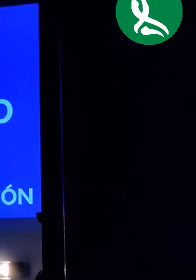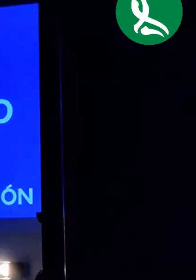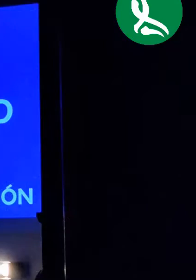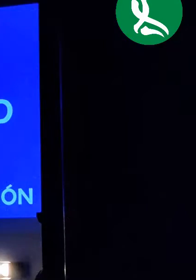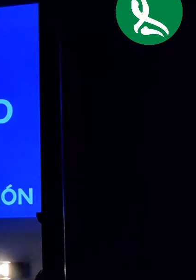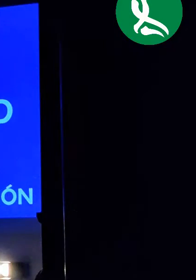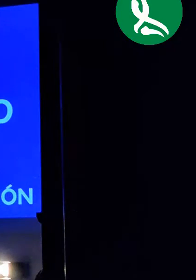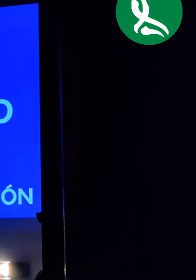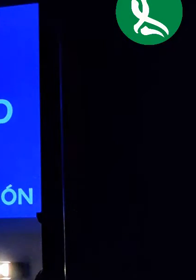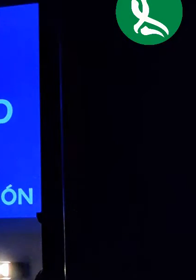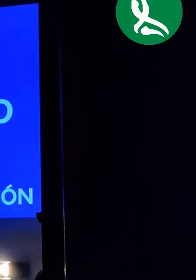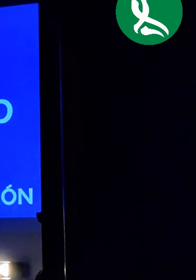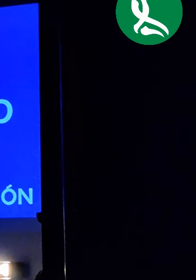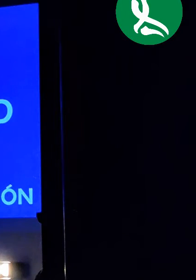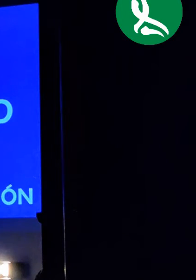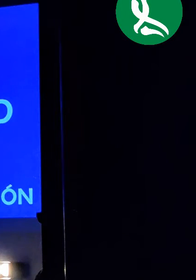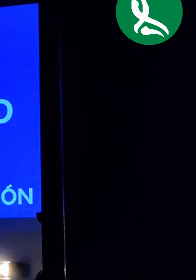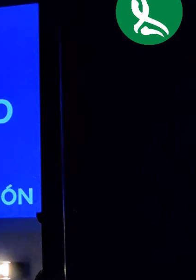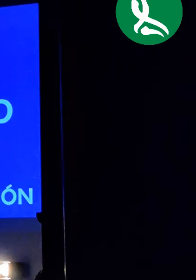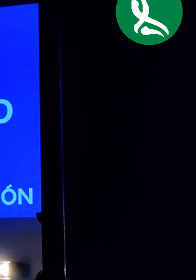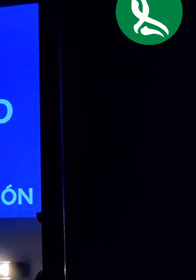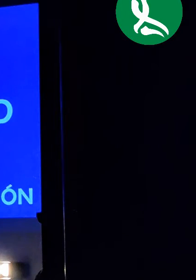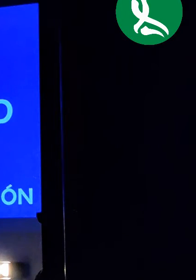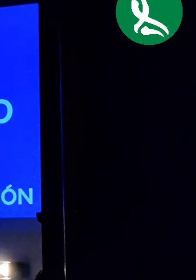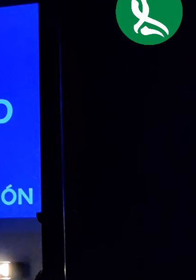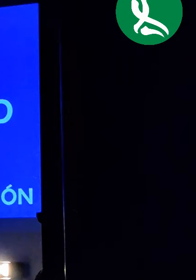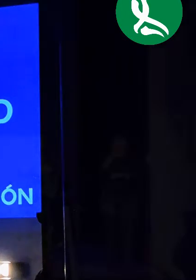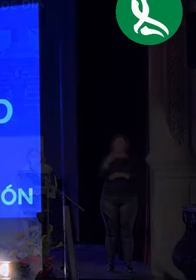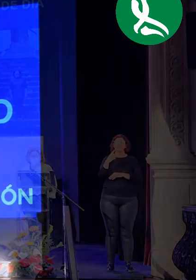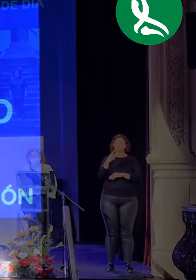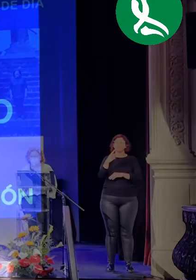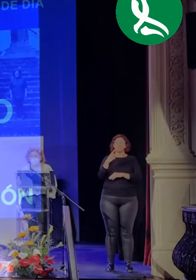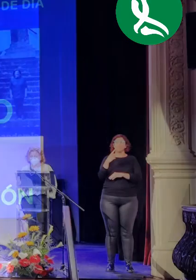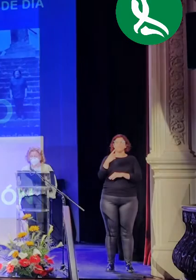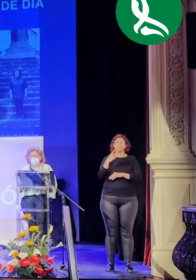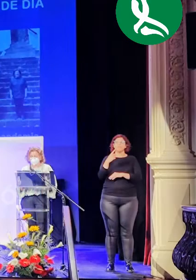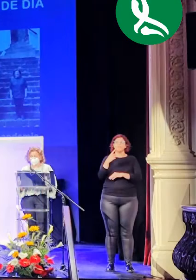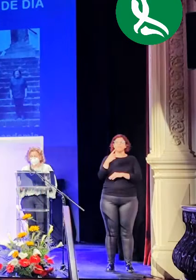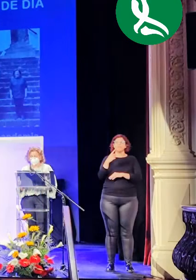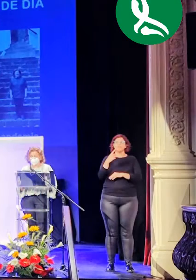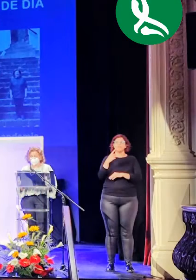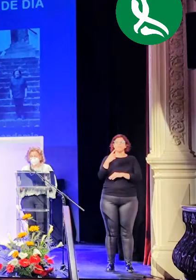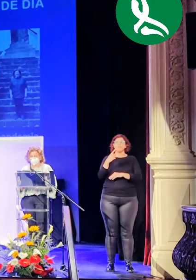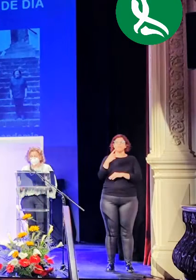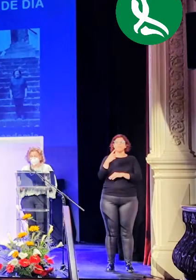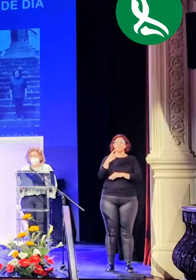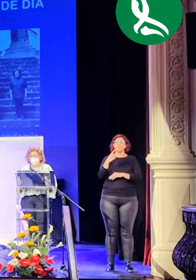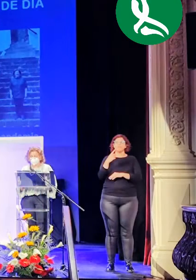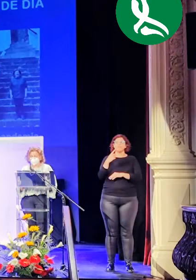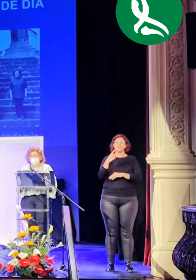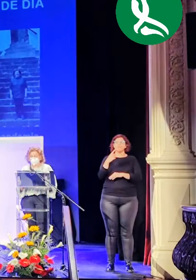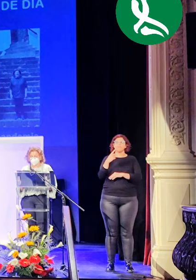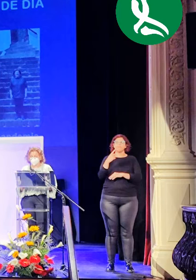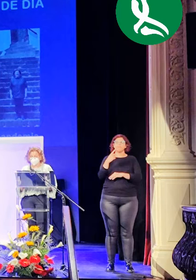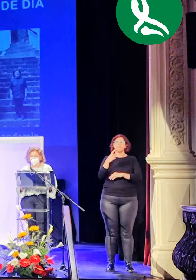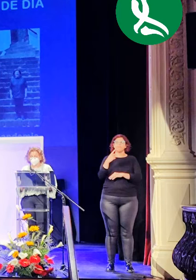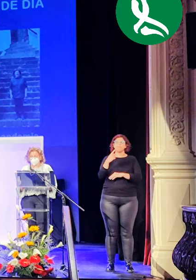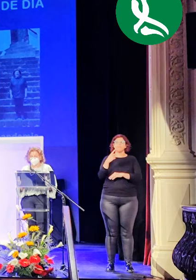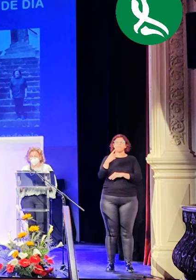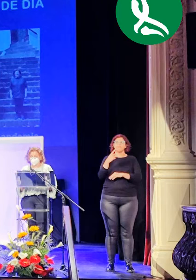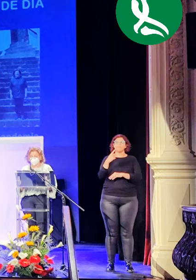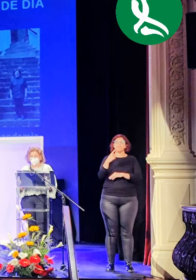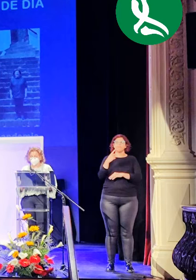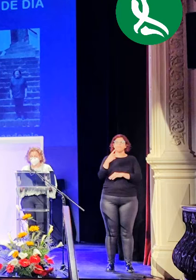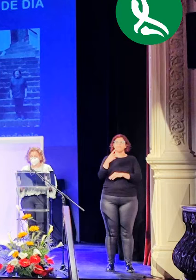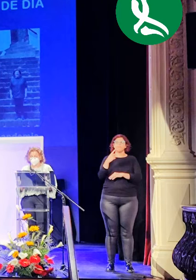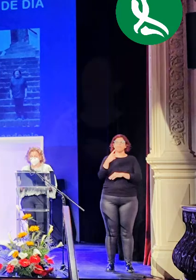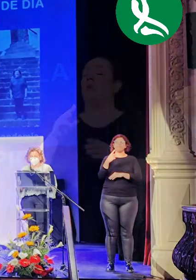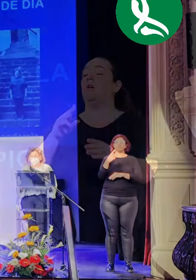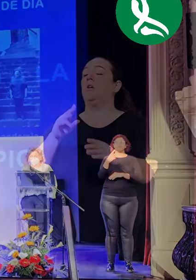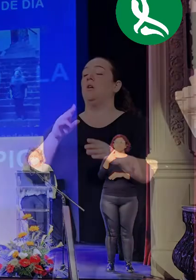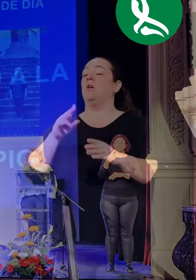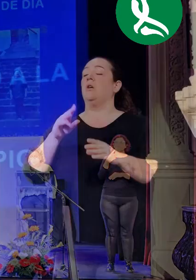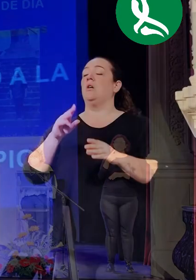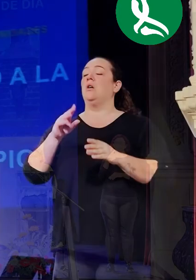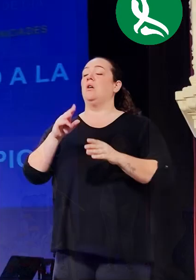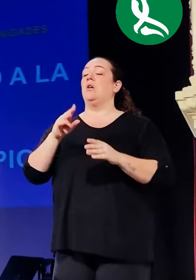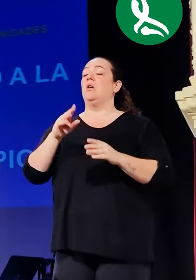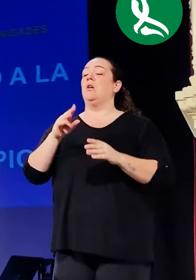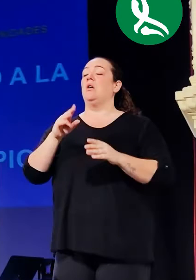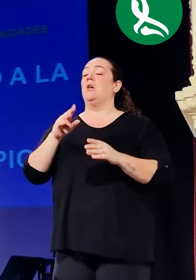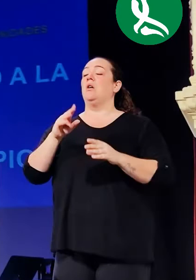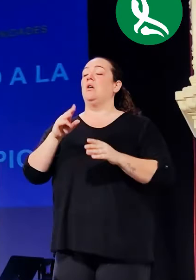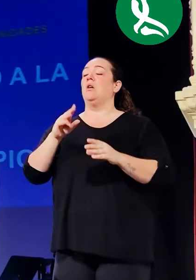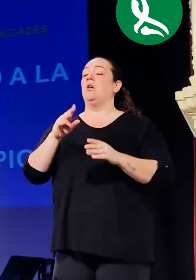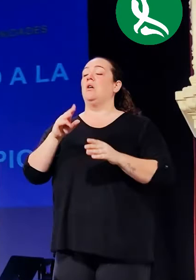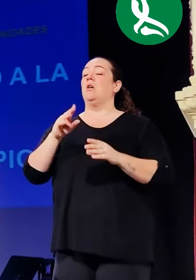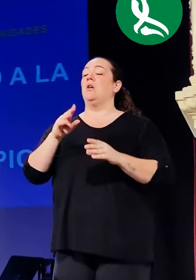alimentos cuando todavía no disponíamos de recursos económicos y que siguen colaborando en la actualidad. Juan Fierro,